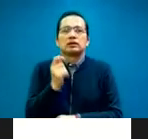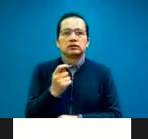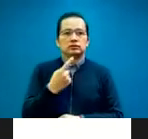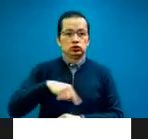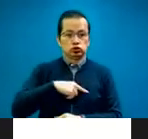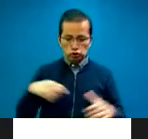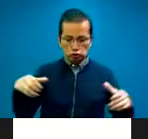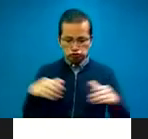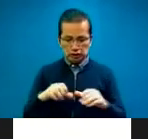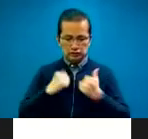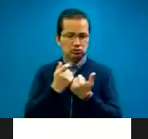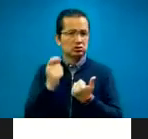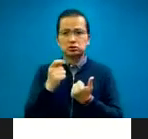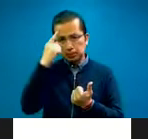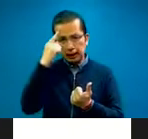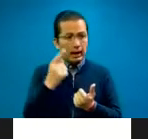beneficencia pública.